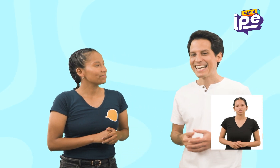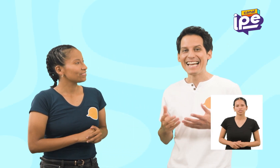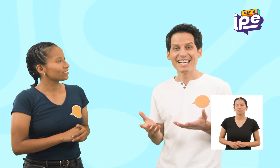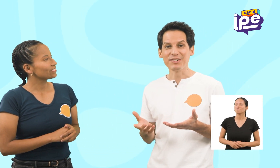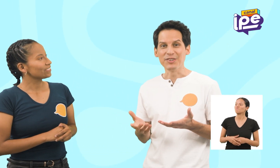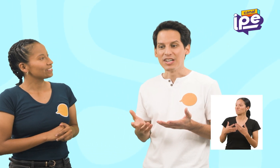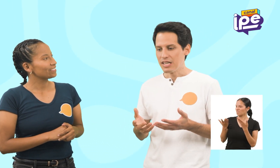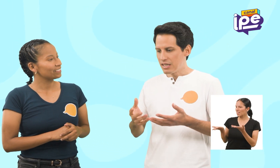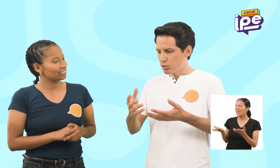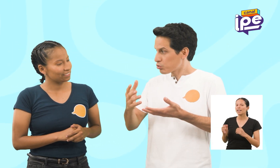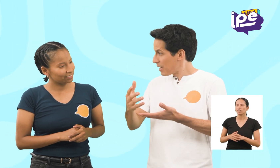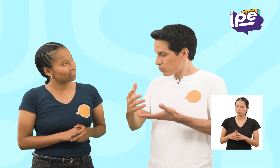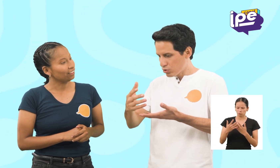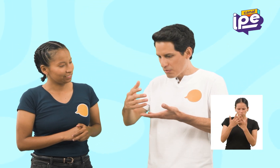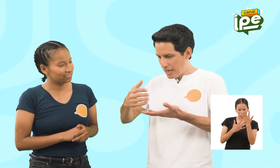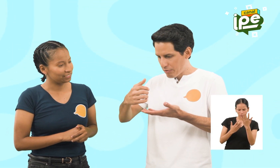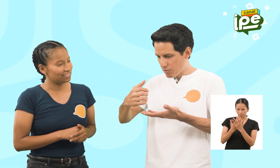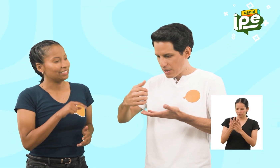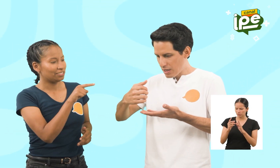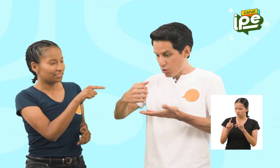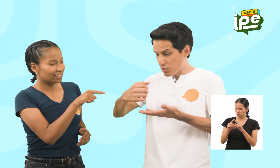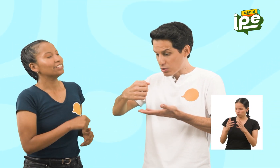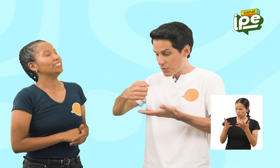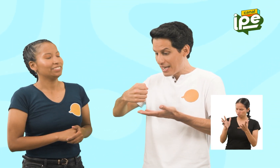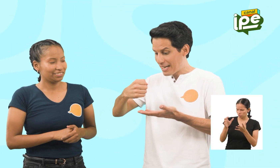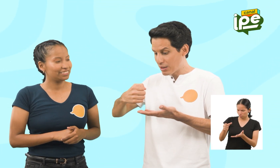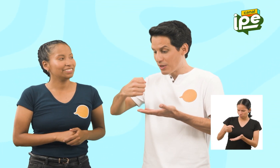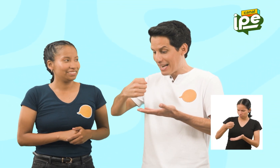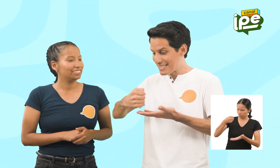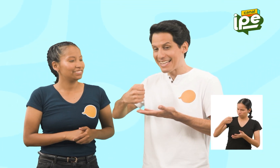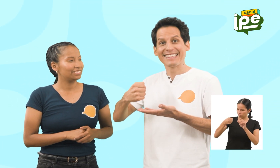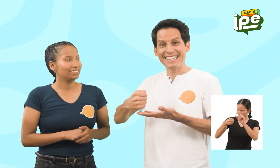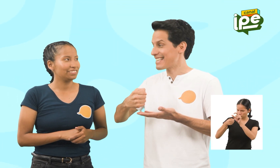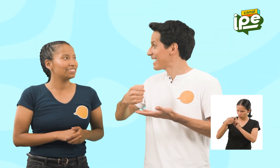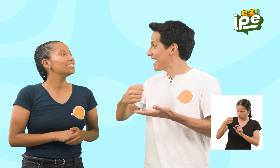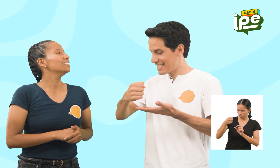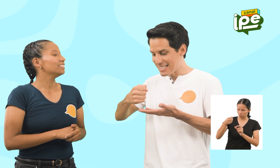¡Claro! Tus manos toman la forma como si estuviera agarrando el asa de la taza. ¡Así!